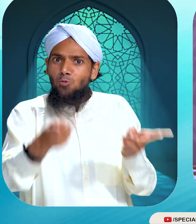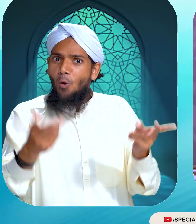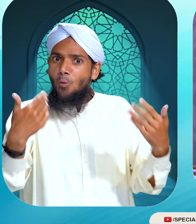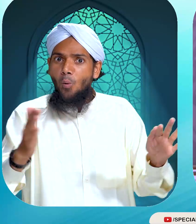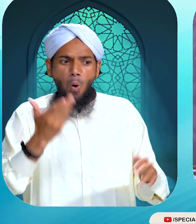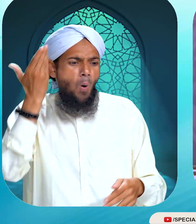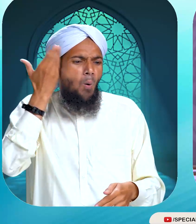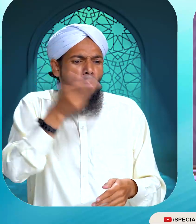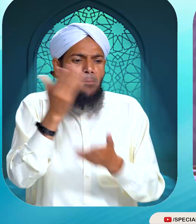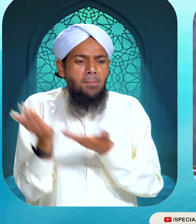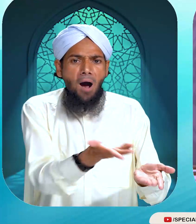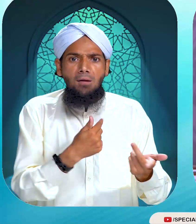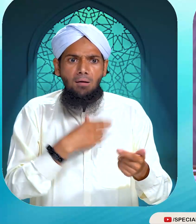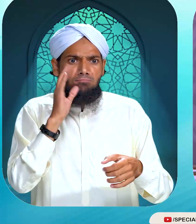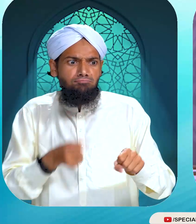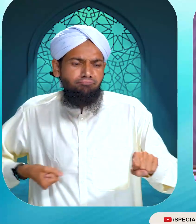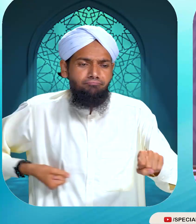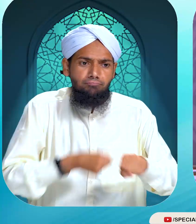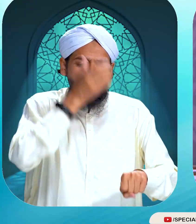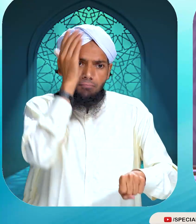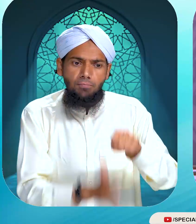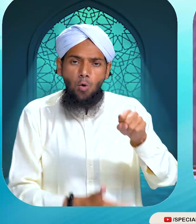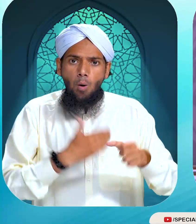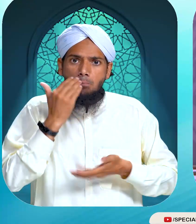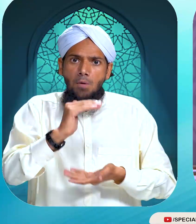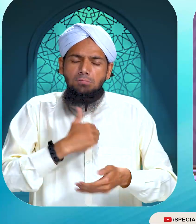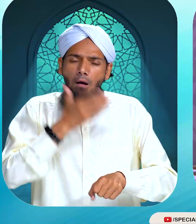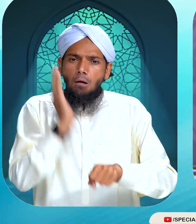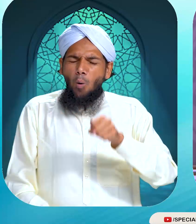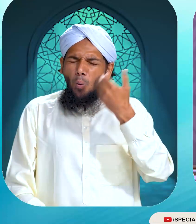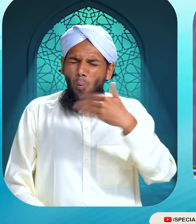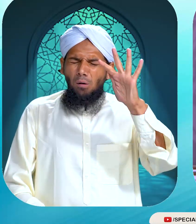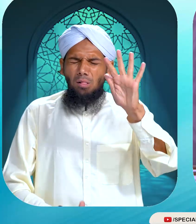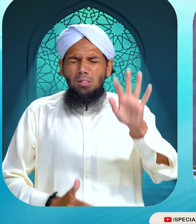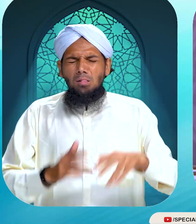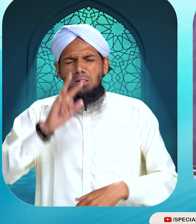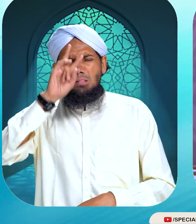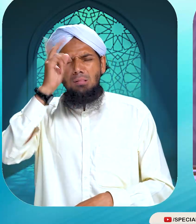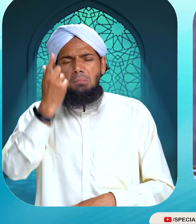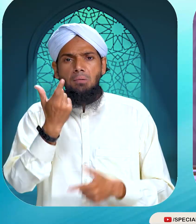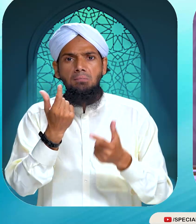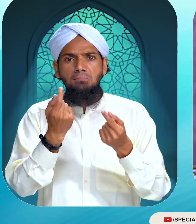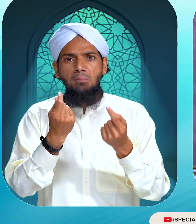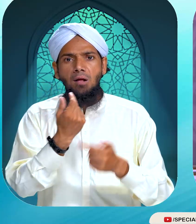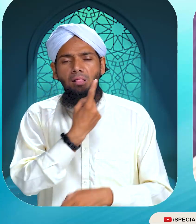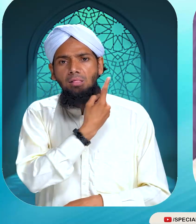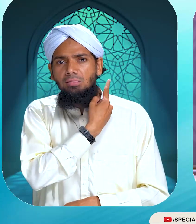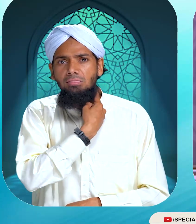مہمان اٹھ کر بچے کے بستر پر سو گیا اور بچہ مہمان کے بستر پر سو گیا اور اندھیریں پتا نہ چلا اور ماں باپ کے ہاتھوں